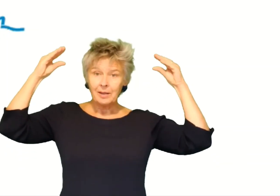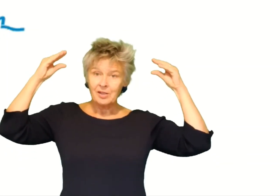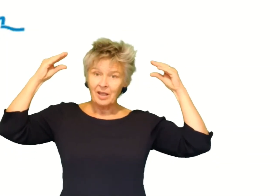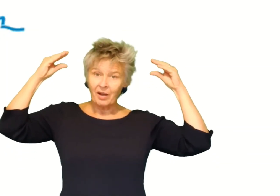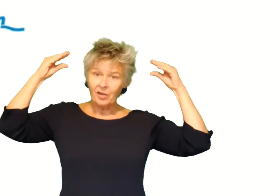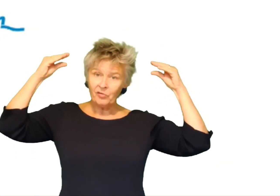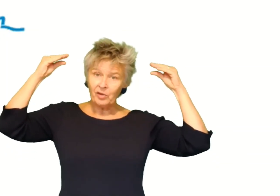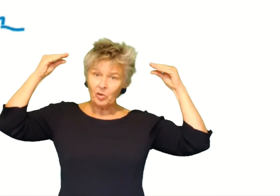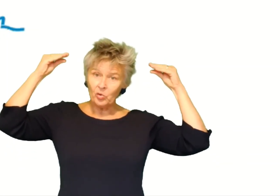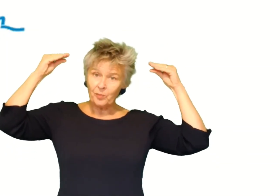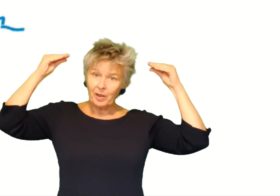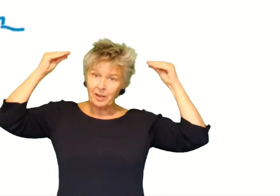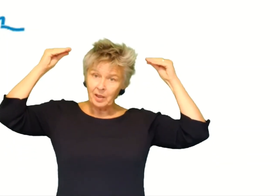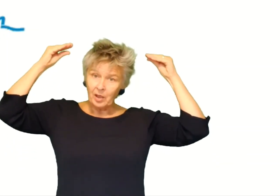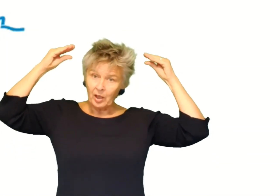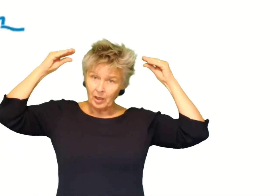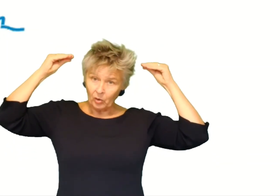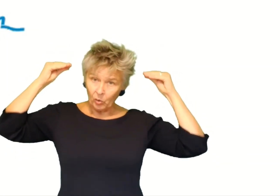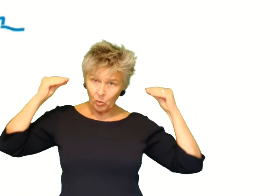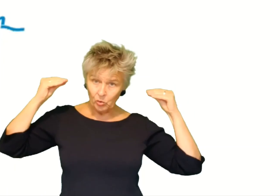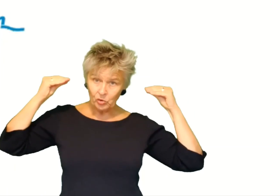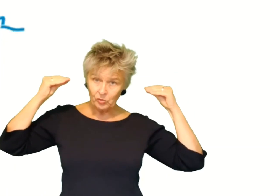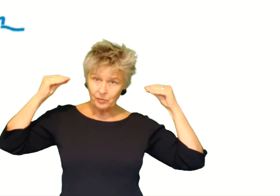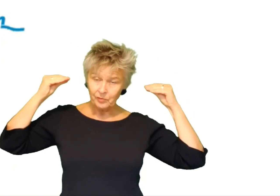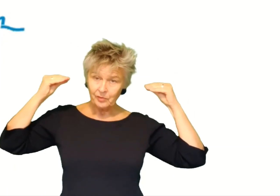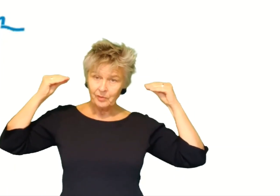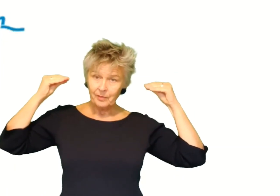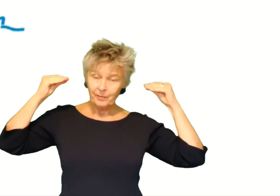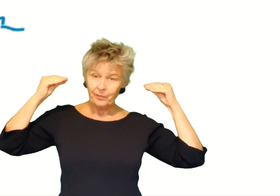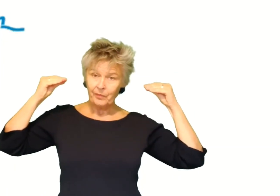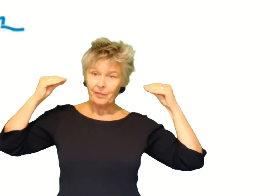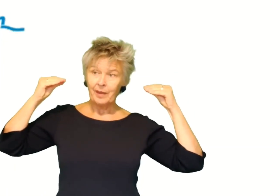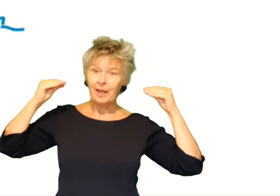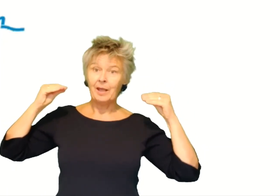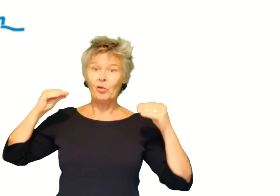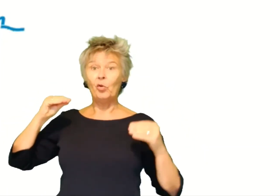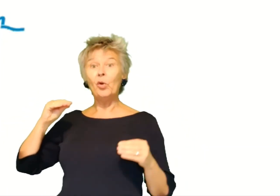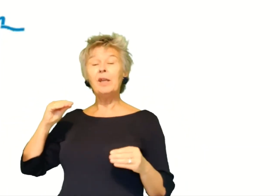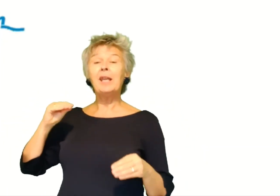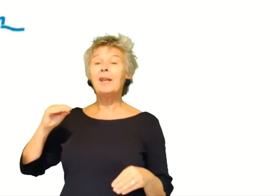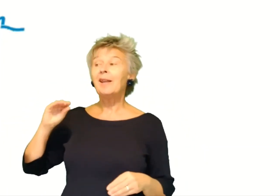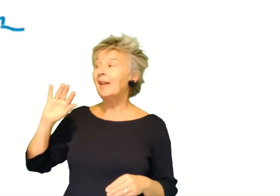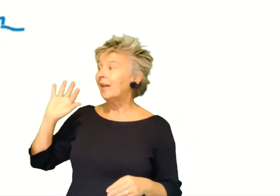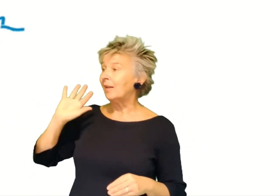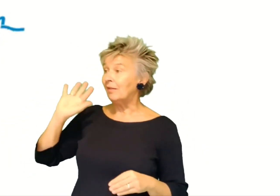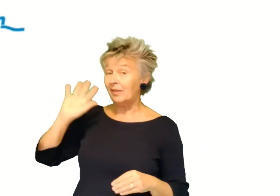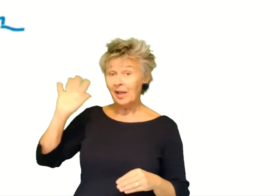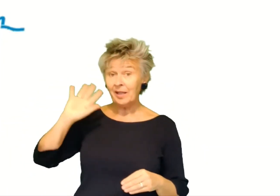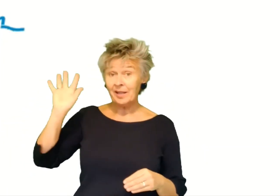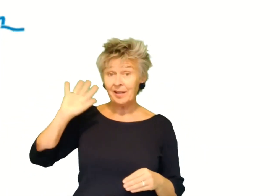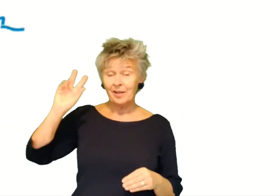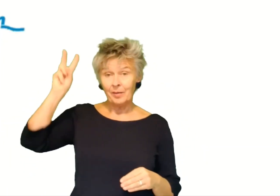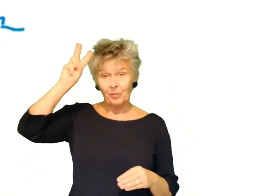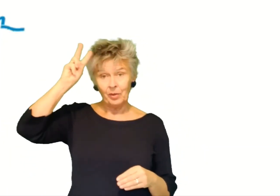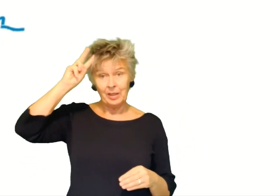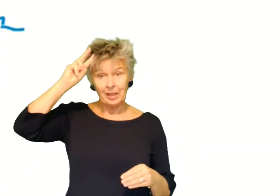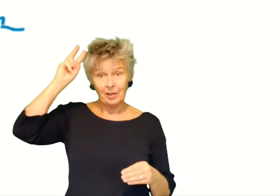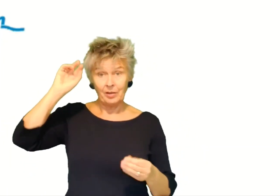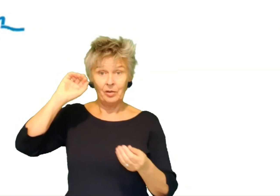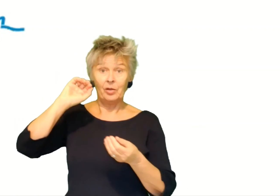Dus de rand van de hoed pak je. En een hoed. En dan nog een keer. Dag,